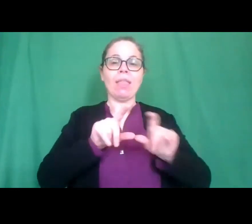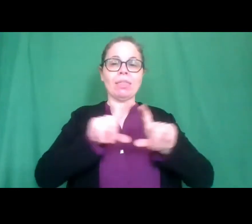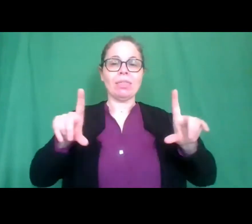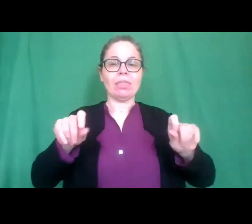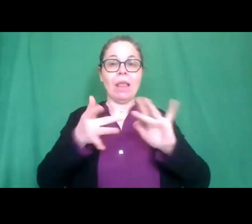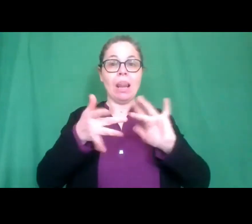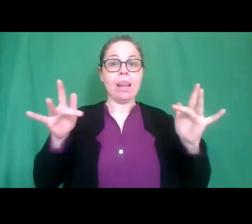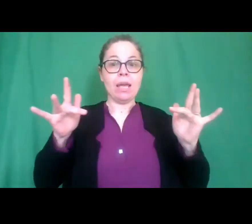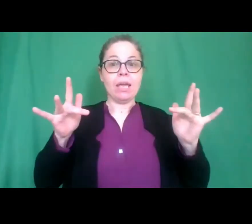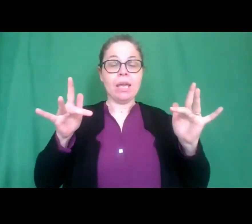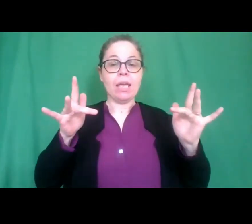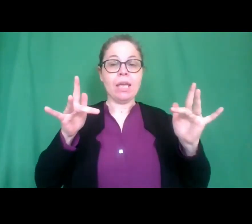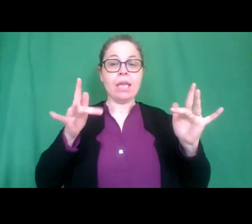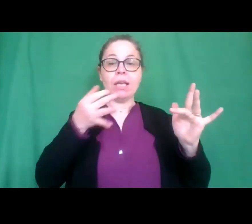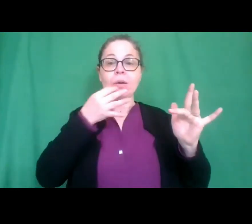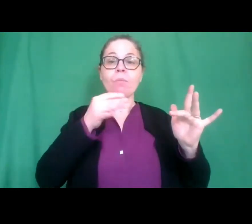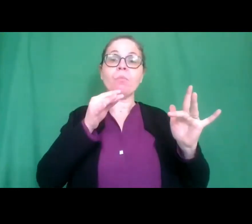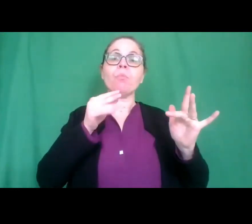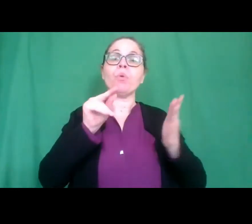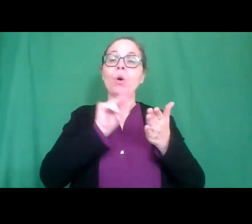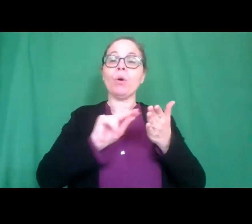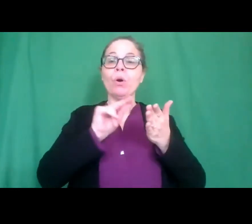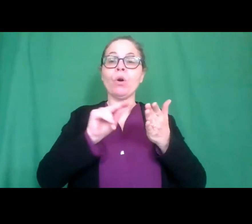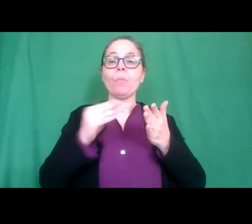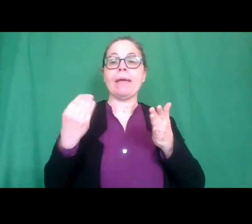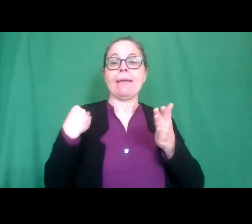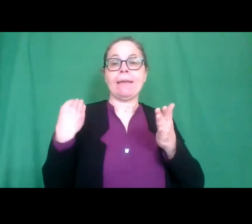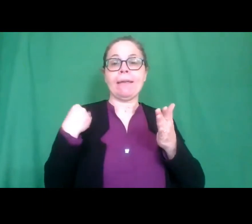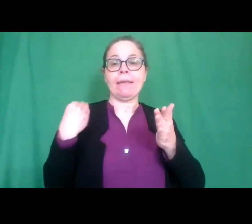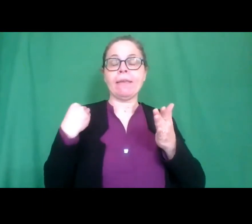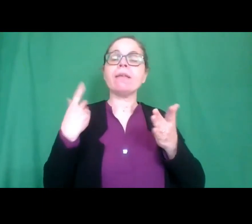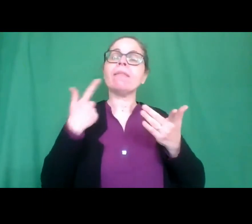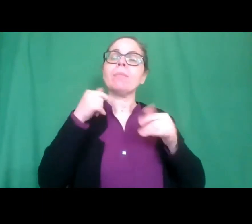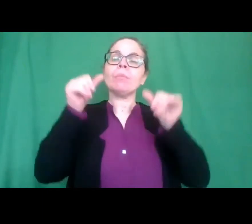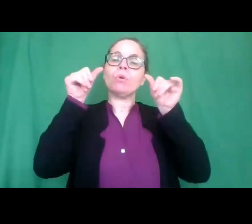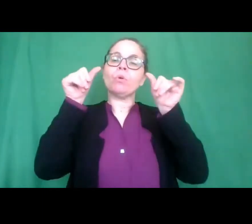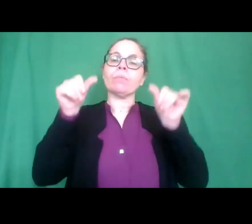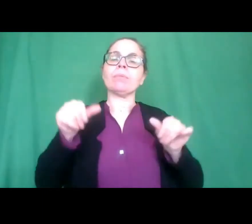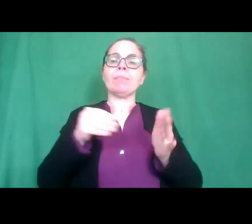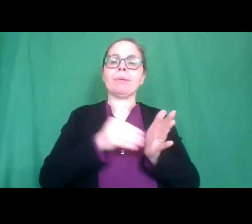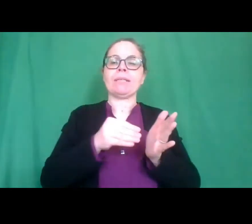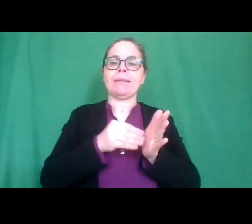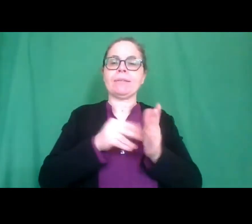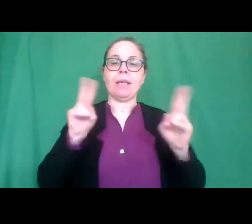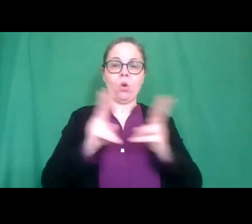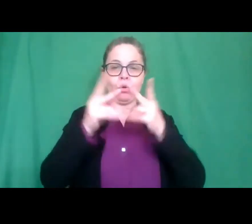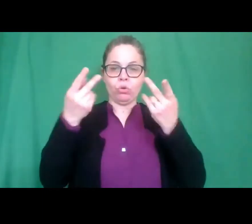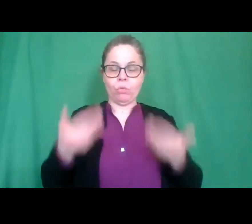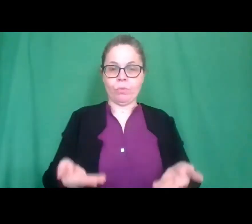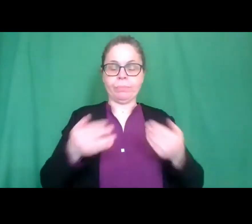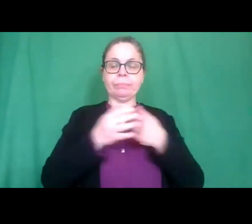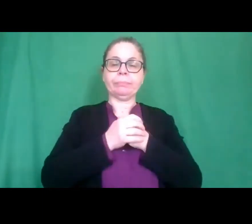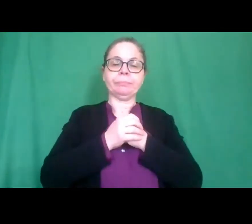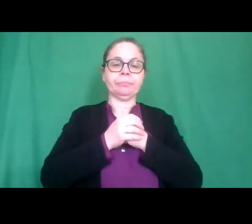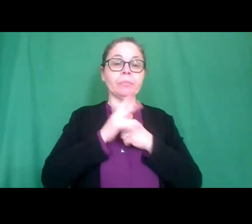chiedelo compilandolo chiede l'attestato di presenza a questo incontro quindi nella chat